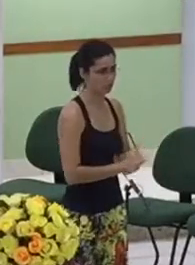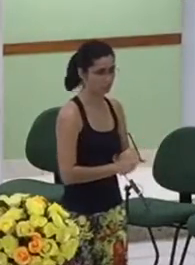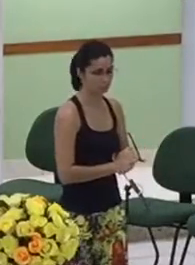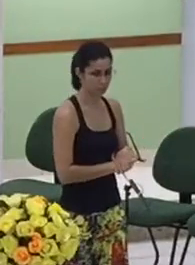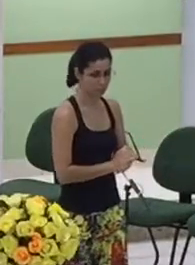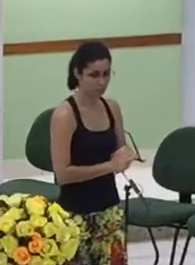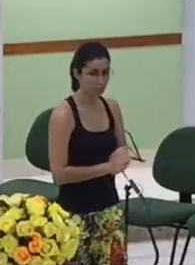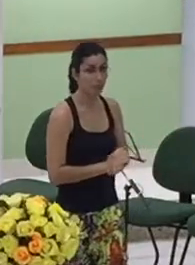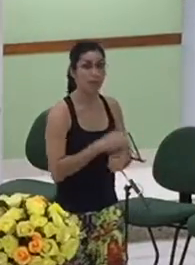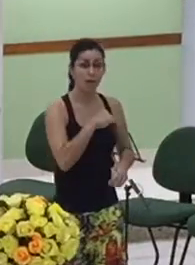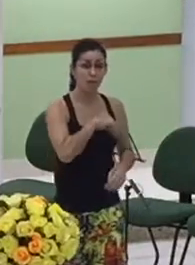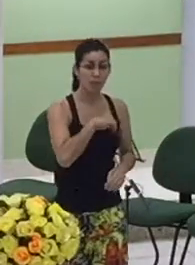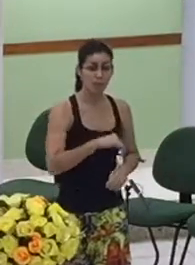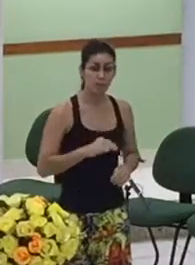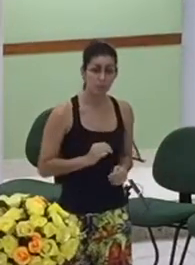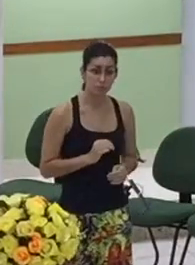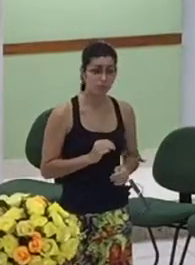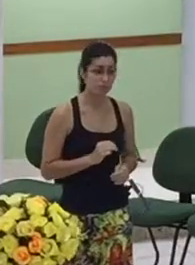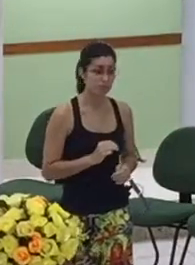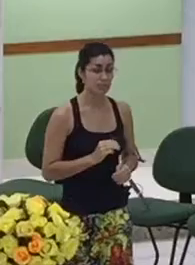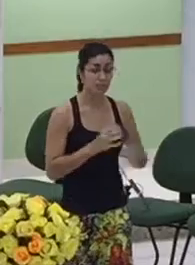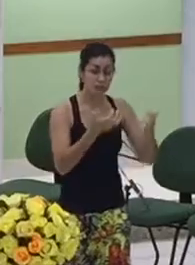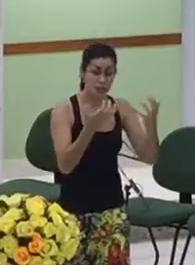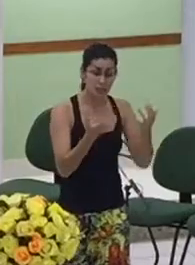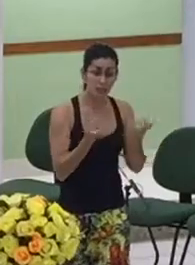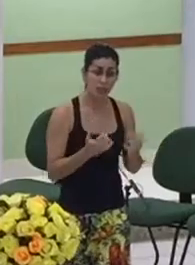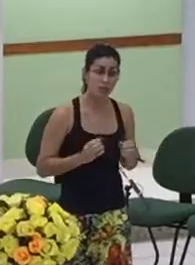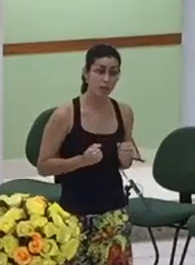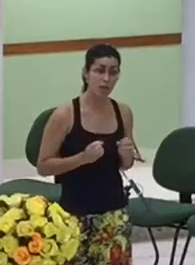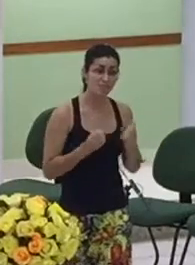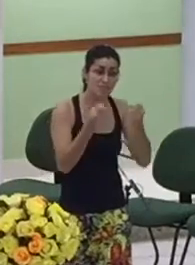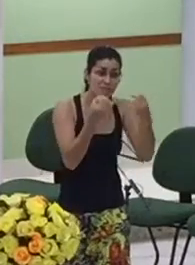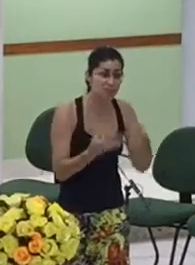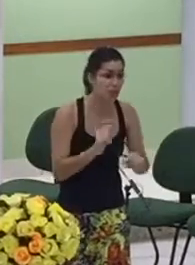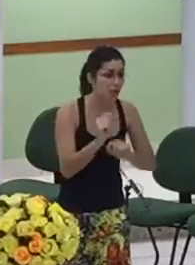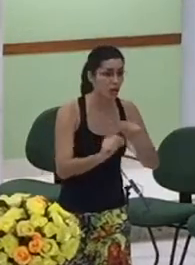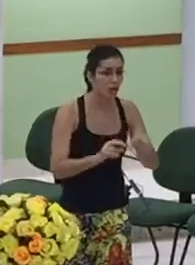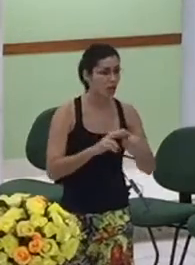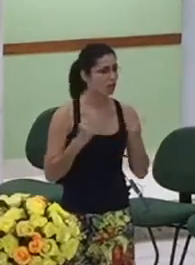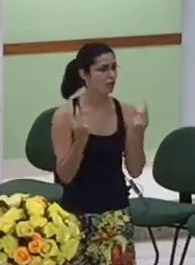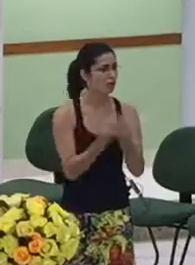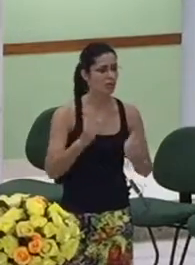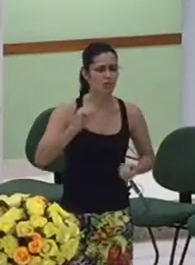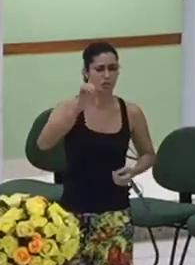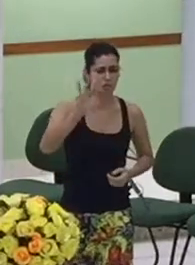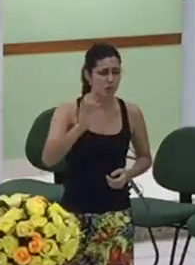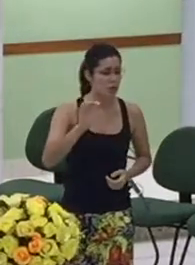o reino de Deus não é para os homens importantes o reino de Deus é para todos